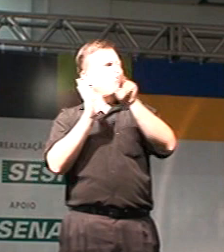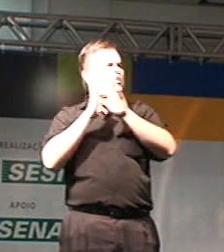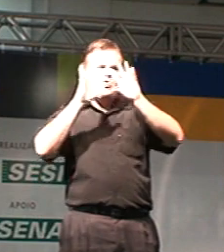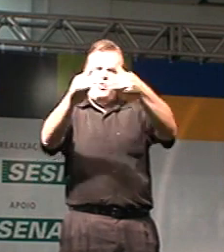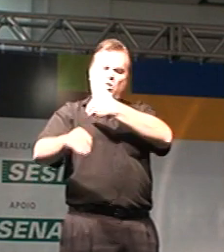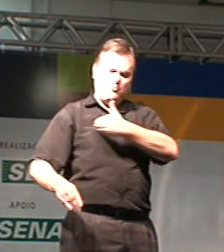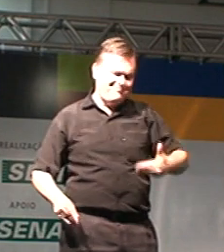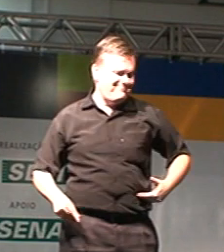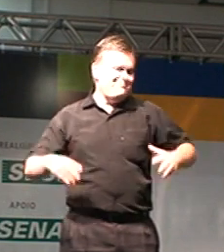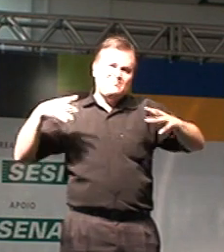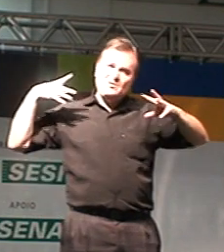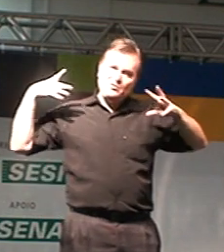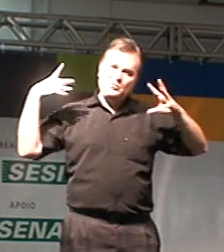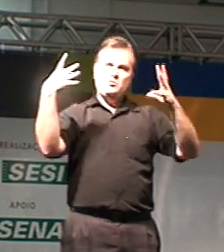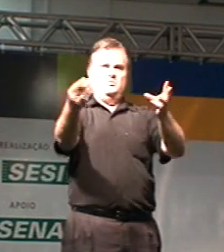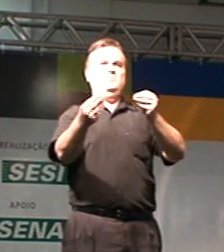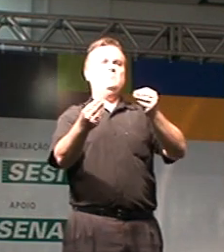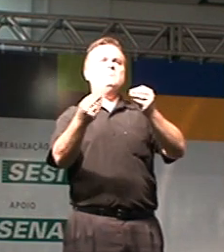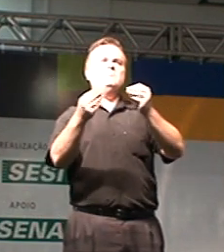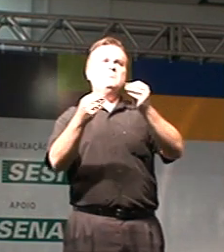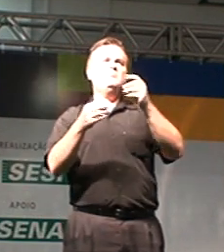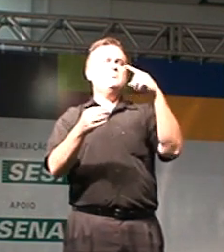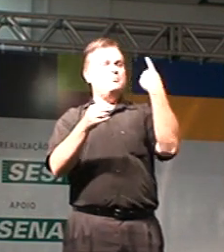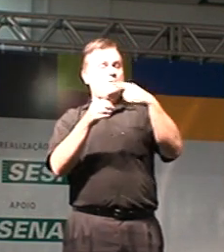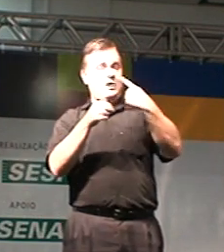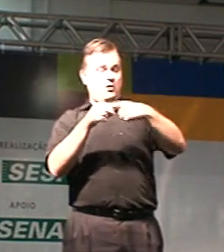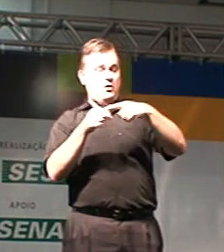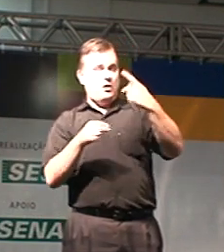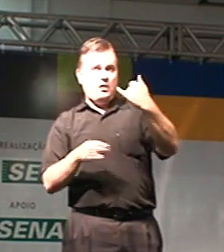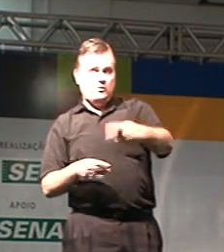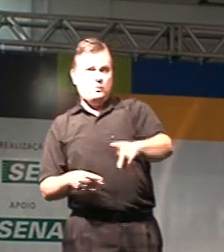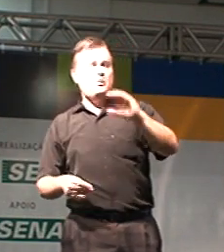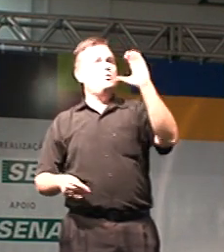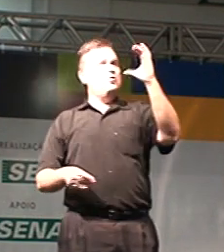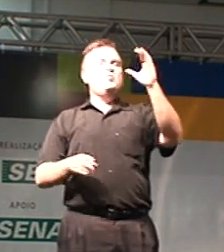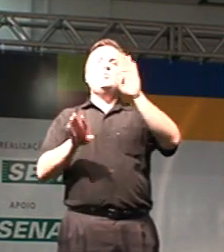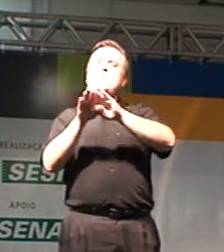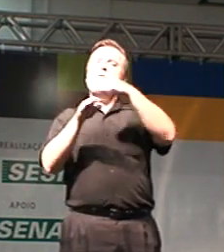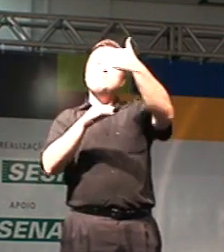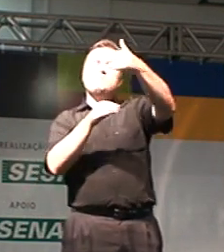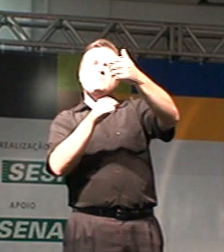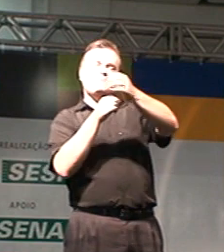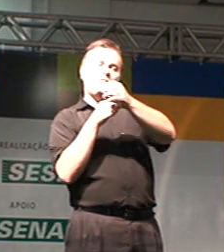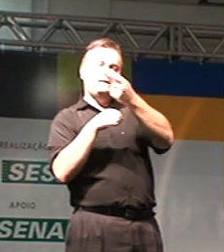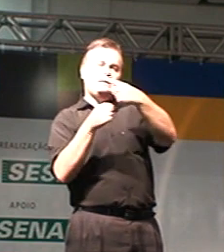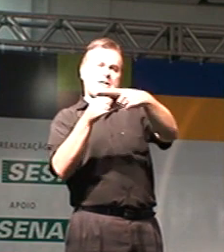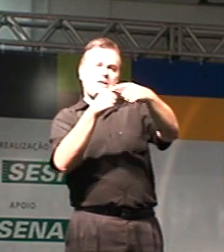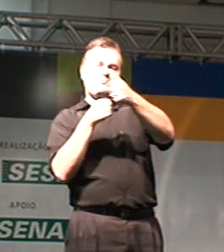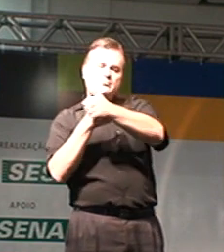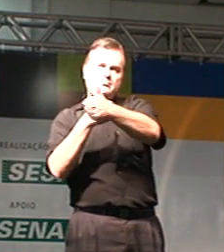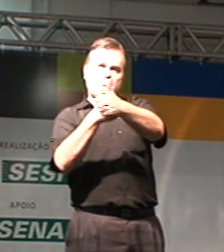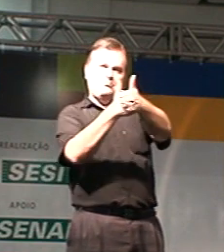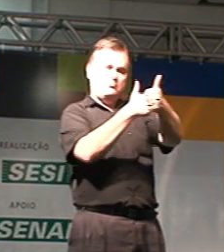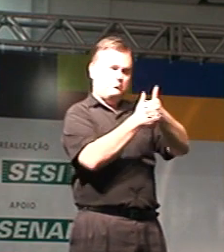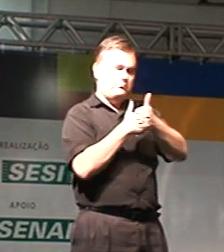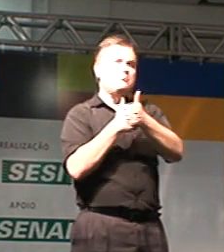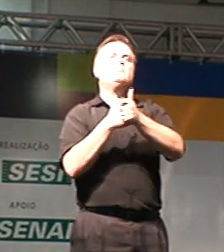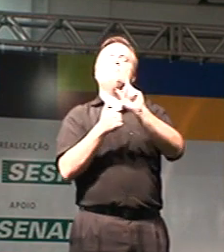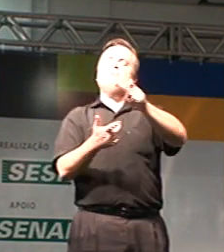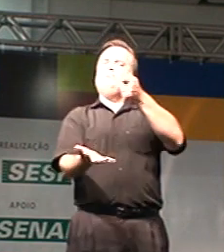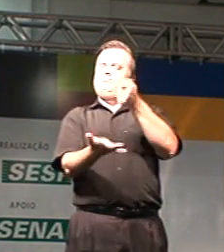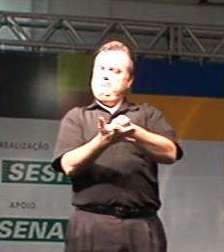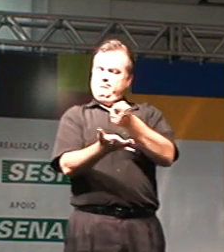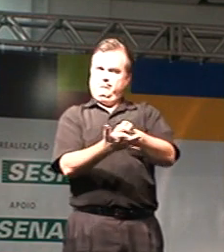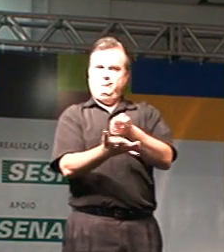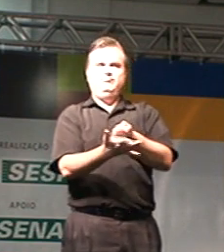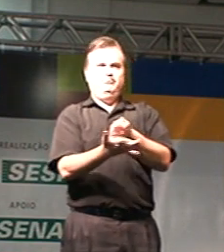Curitiba, em região metropolitana inicialmente, mas nós queremos ir com um espécie, o Presidente do Estado, exigindo,